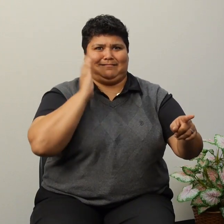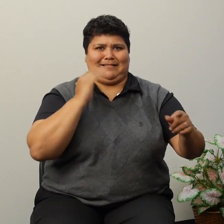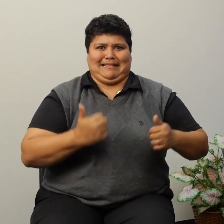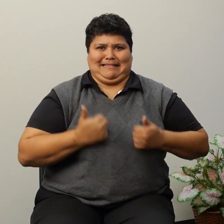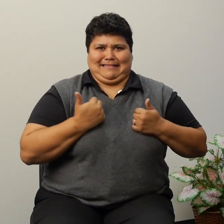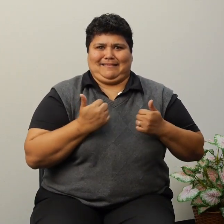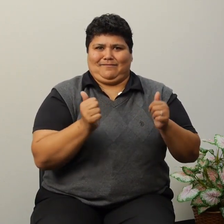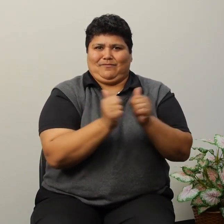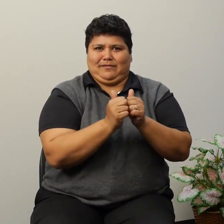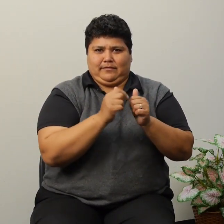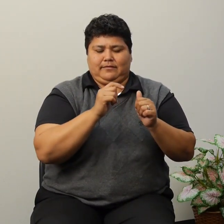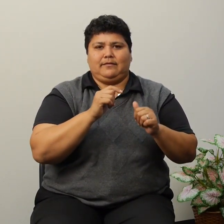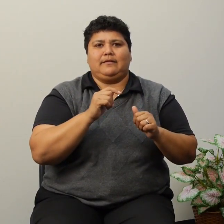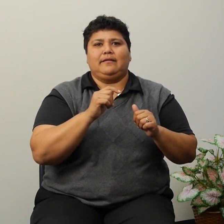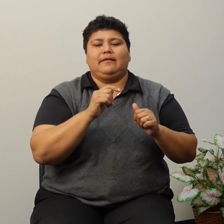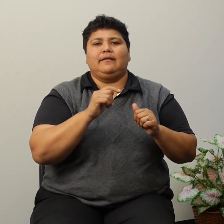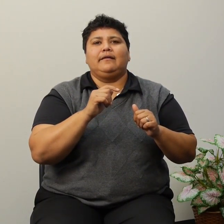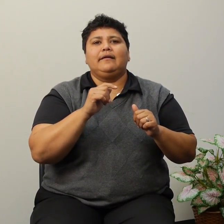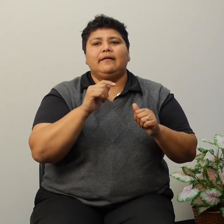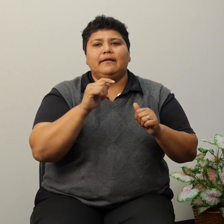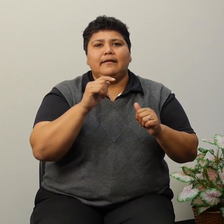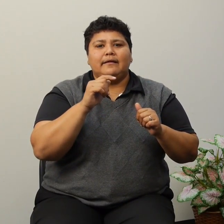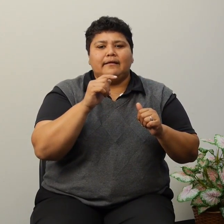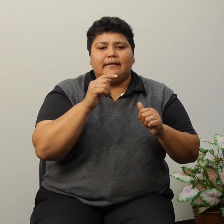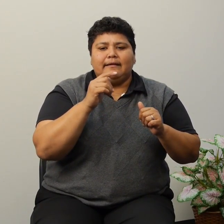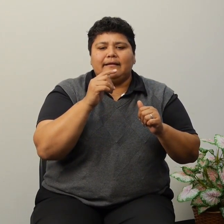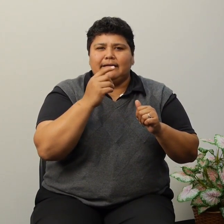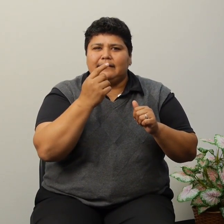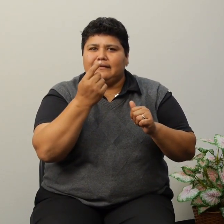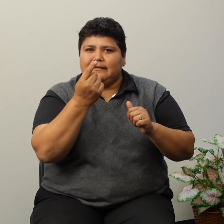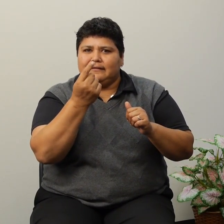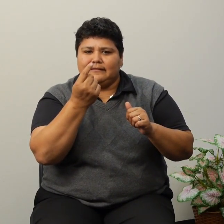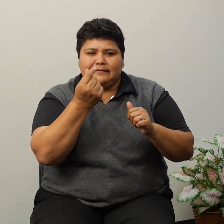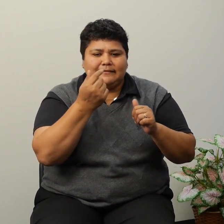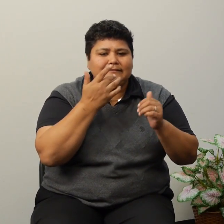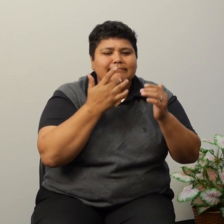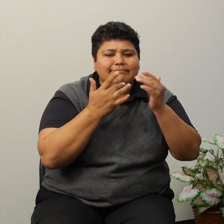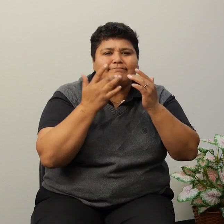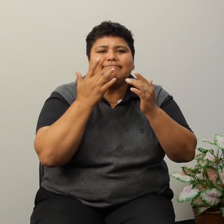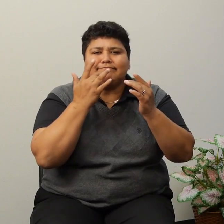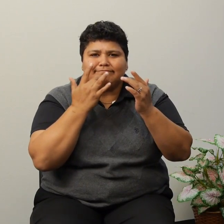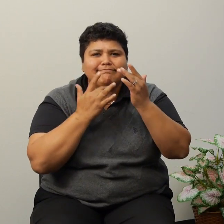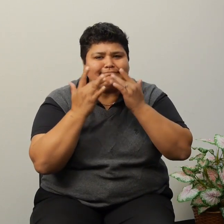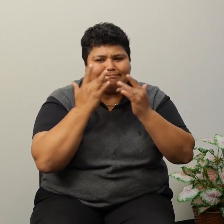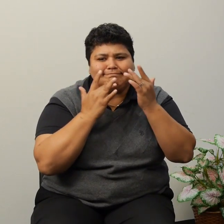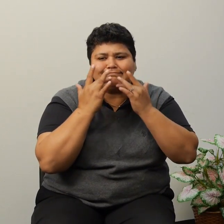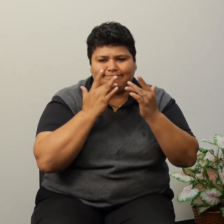estábamos un poco reducidos y aquí también me ayudaron a conseguirle